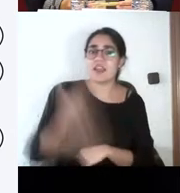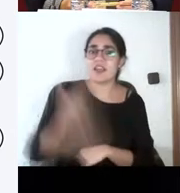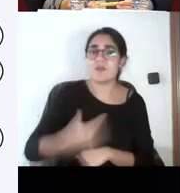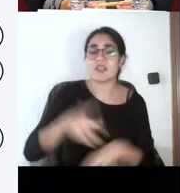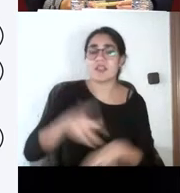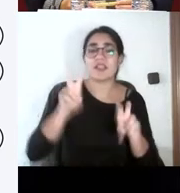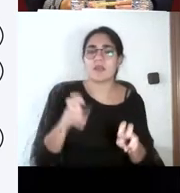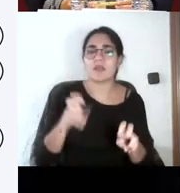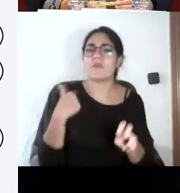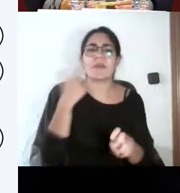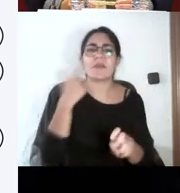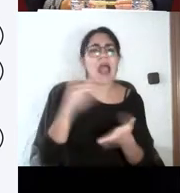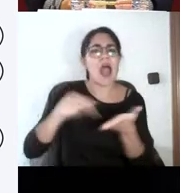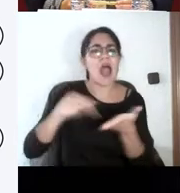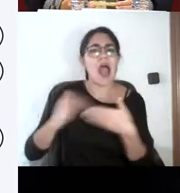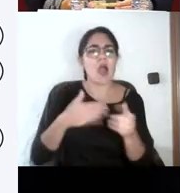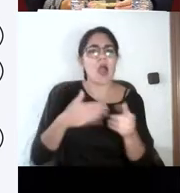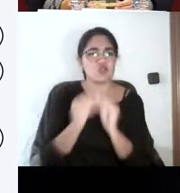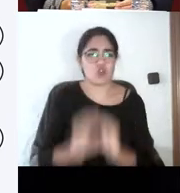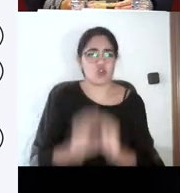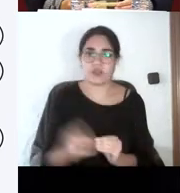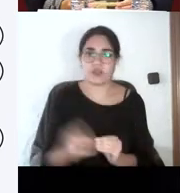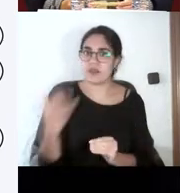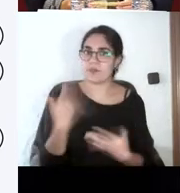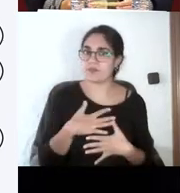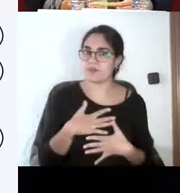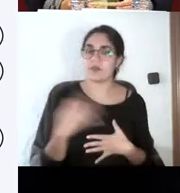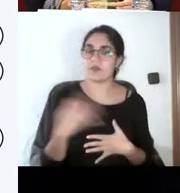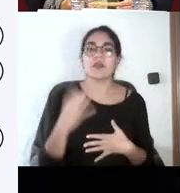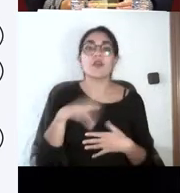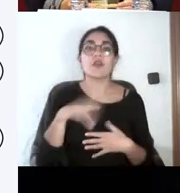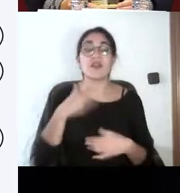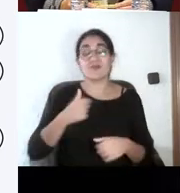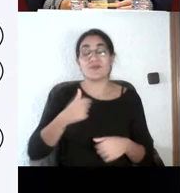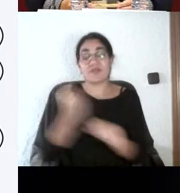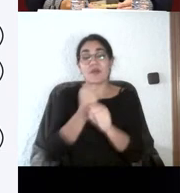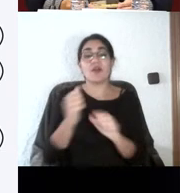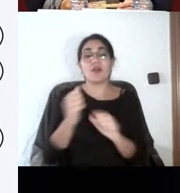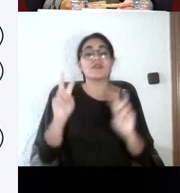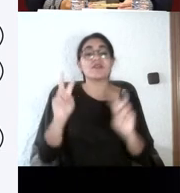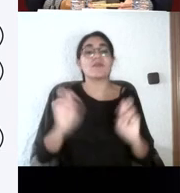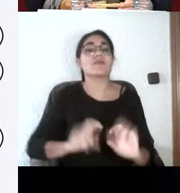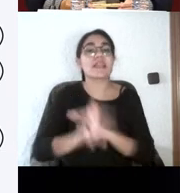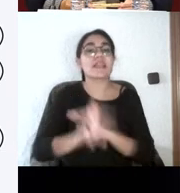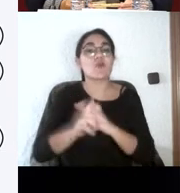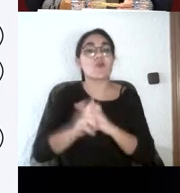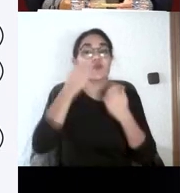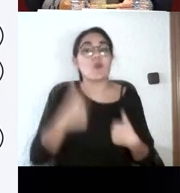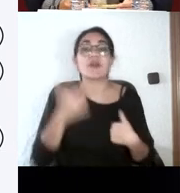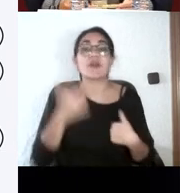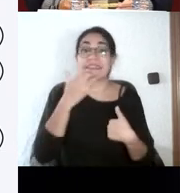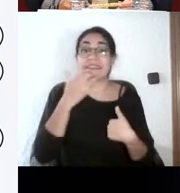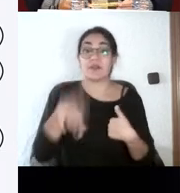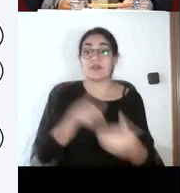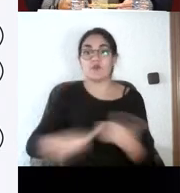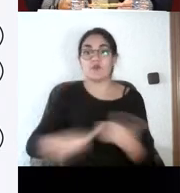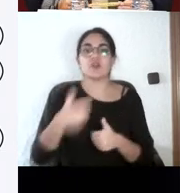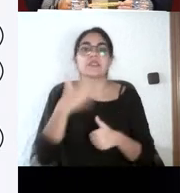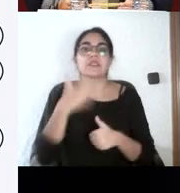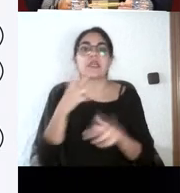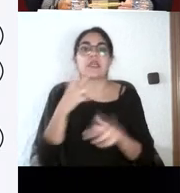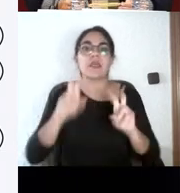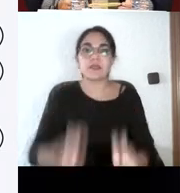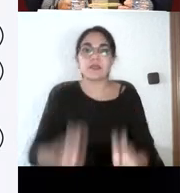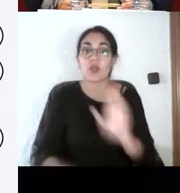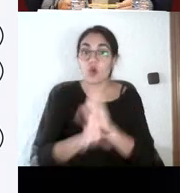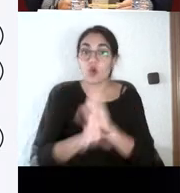me gusta siempre citarle los principales autores en el campo, para que los conozcan, para que en el momento en que tengan que seguir con una investigación, sepan quiénes son